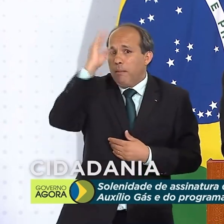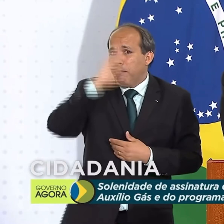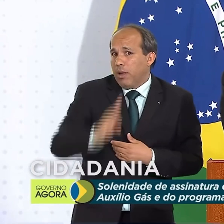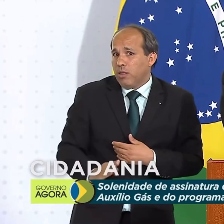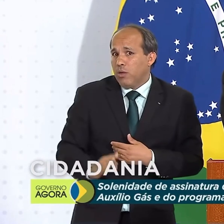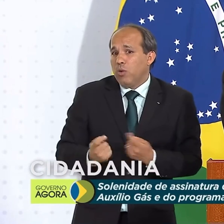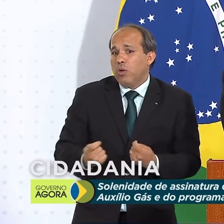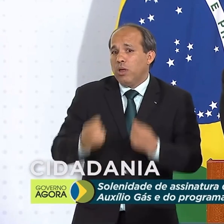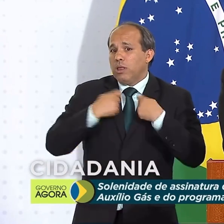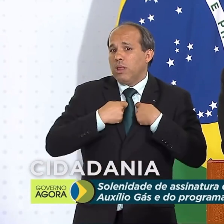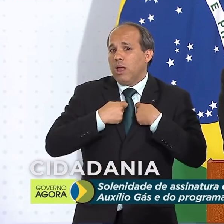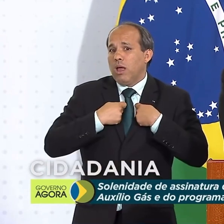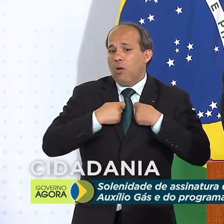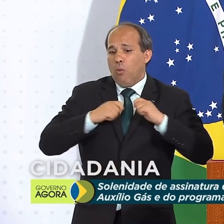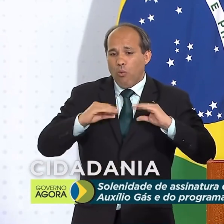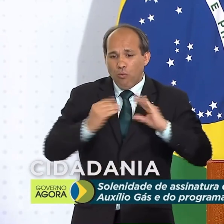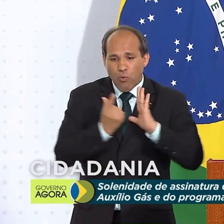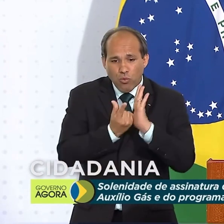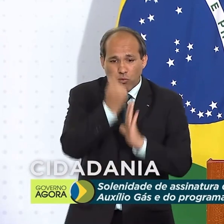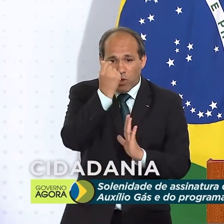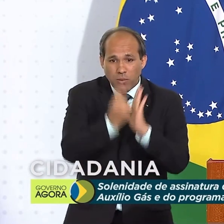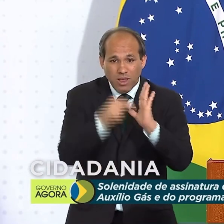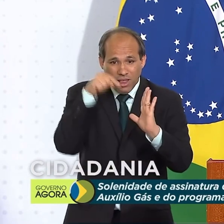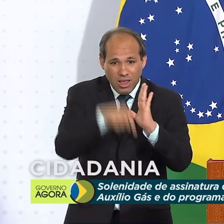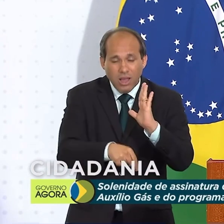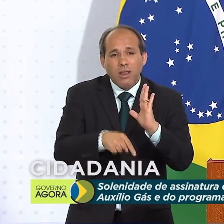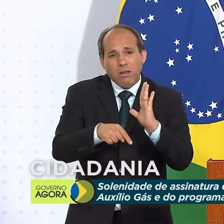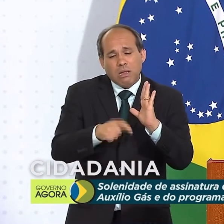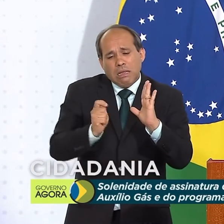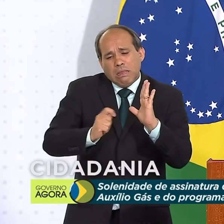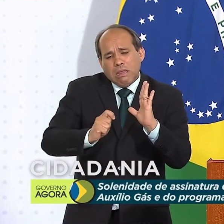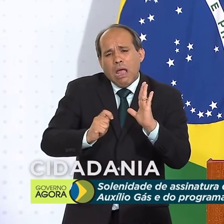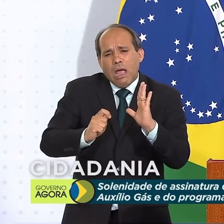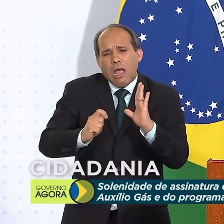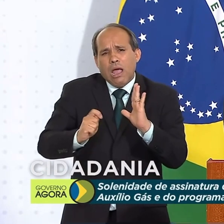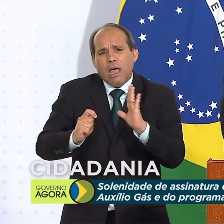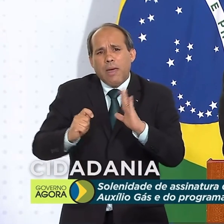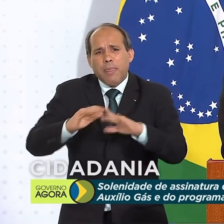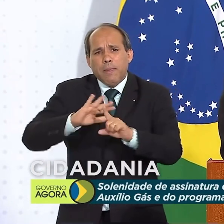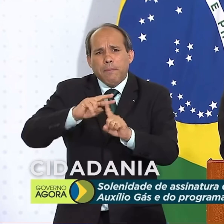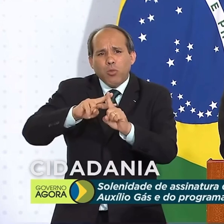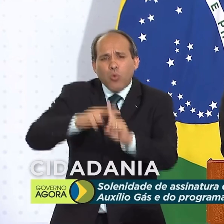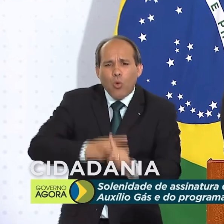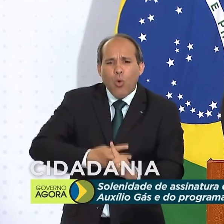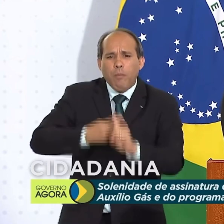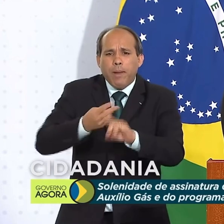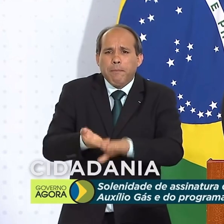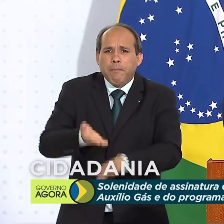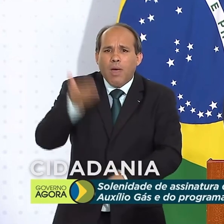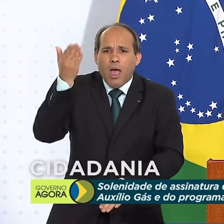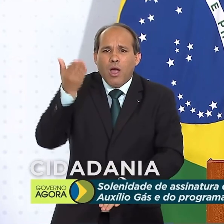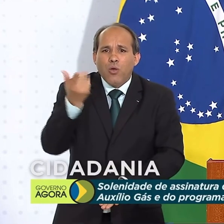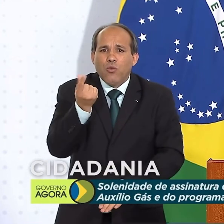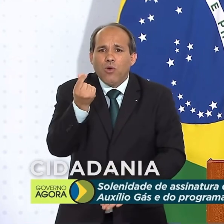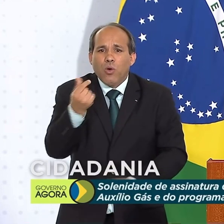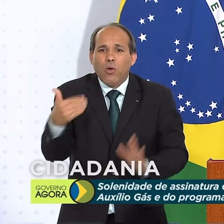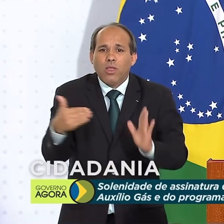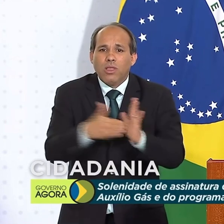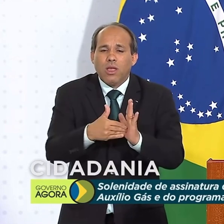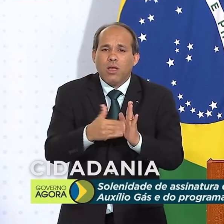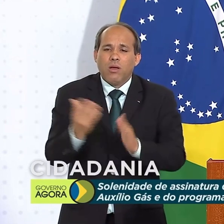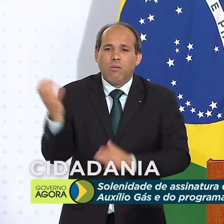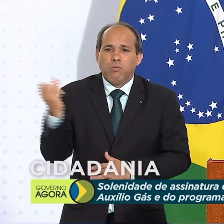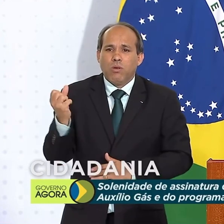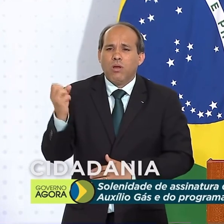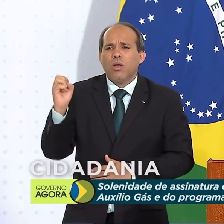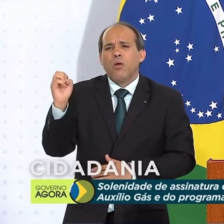Nos dá uma folga no orçamento para, inclusive, mais que dobrar o valor do tíquete médio do